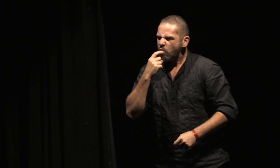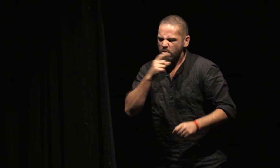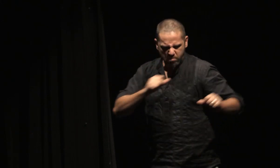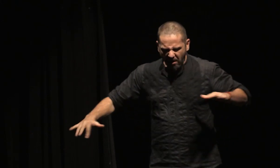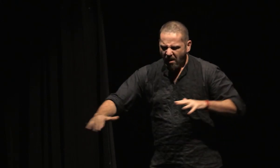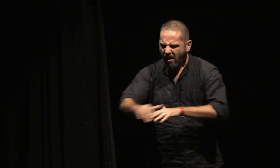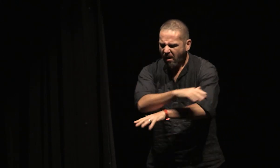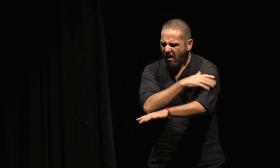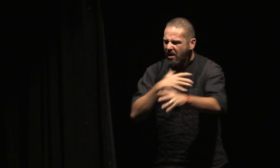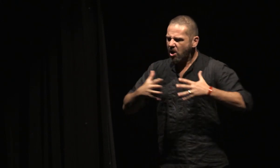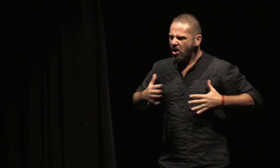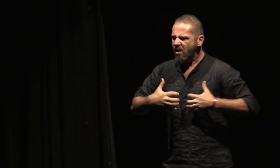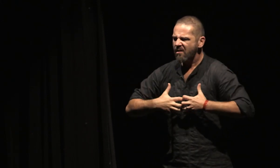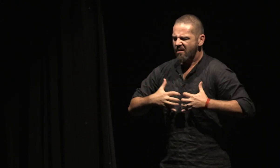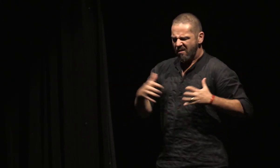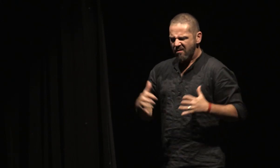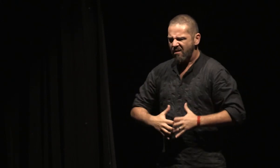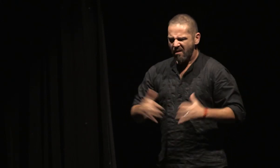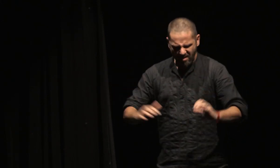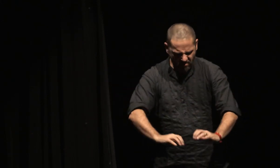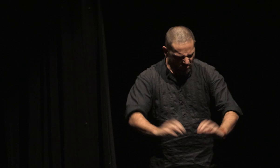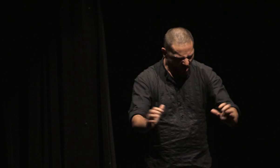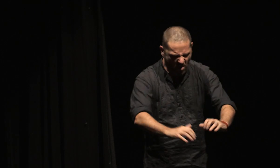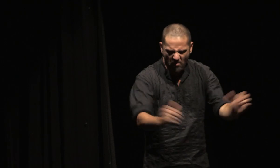Difficile de les compter. Mais je n'ai été décoré qu'une seule fois.